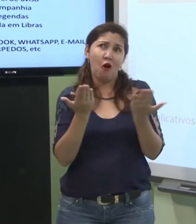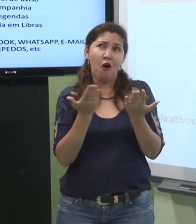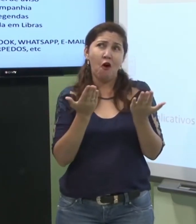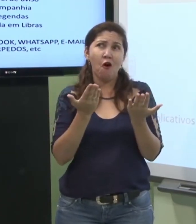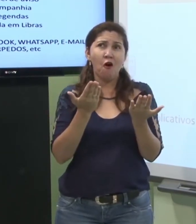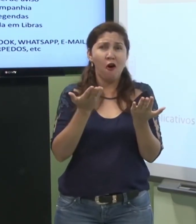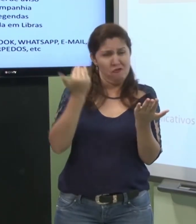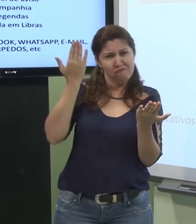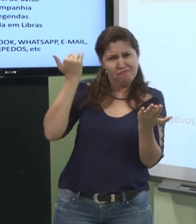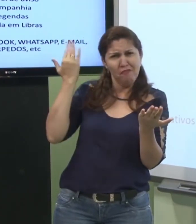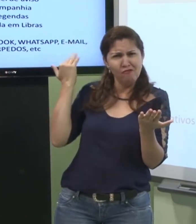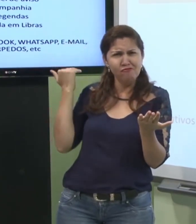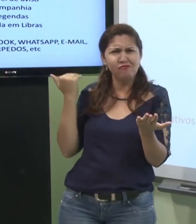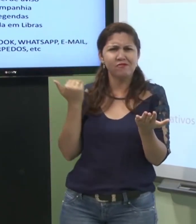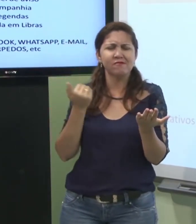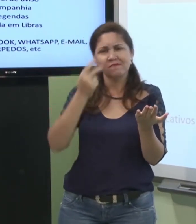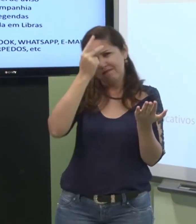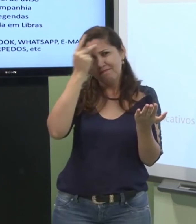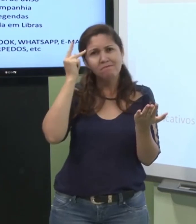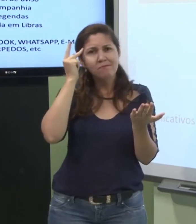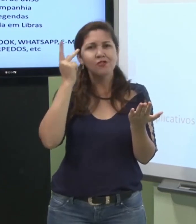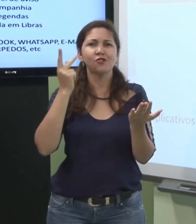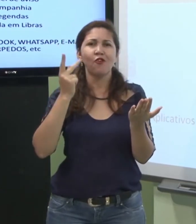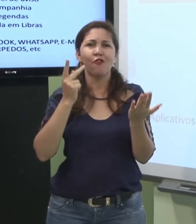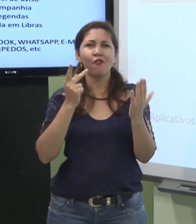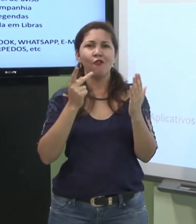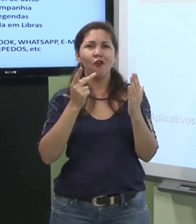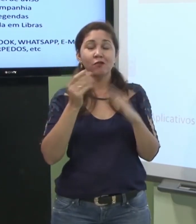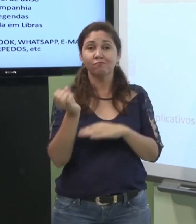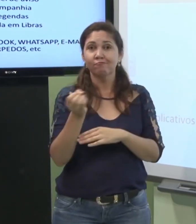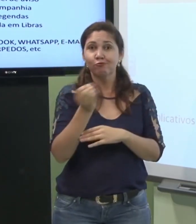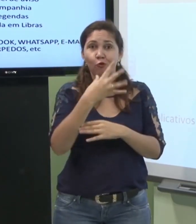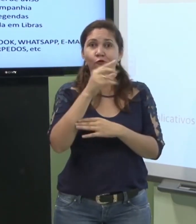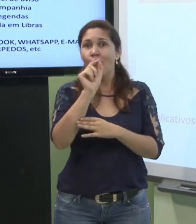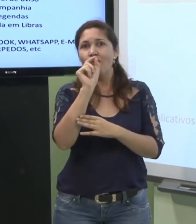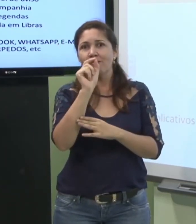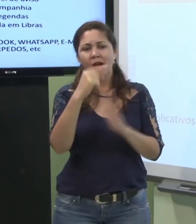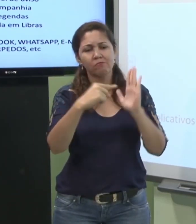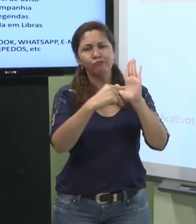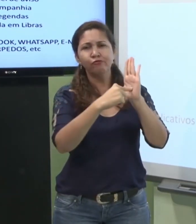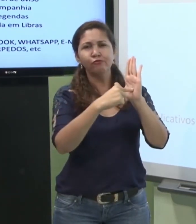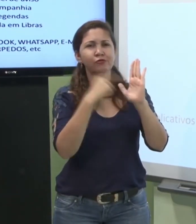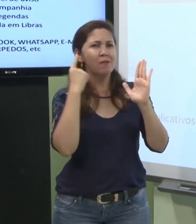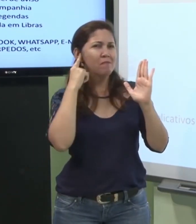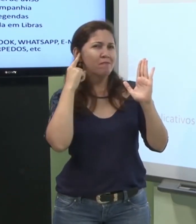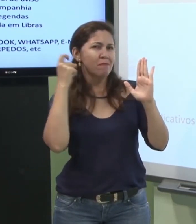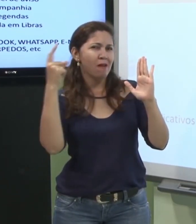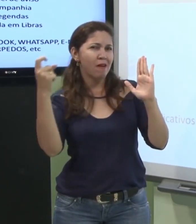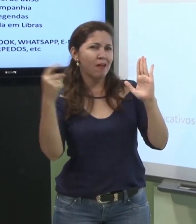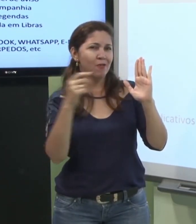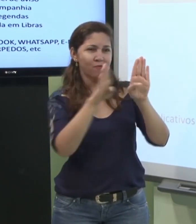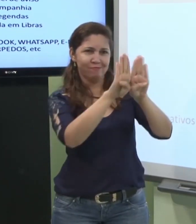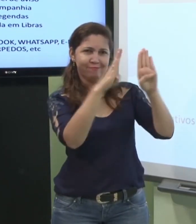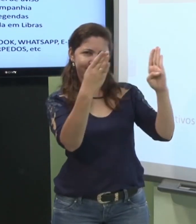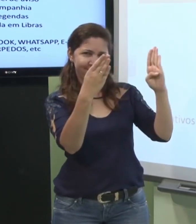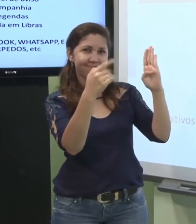Antigamente, as pessoas, quando surgiu a campainha,